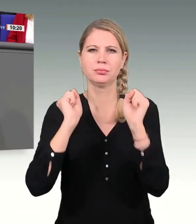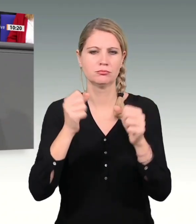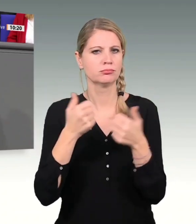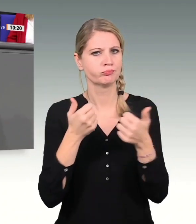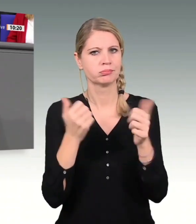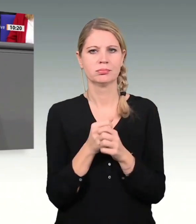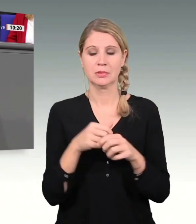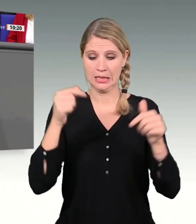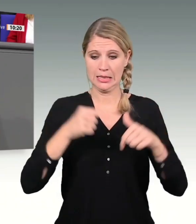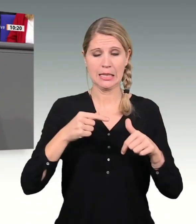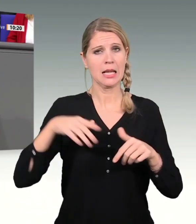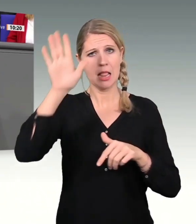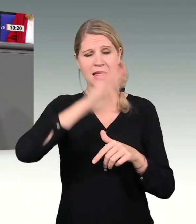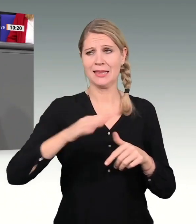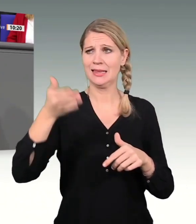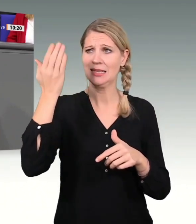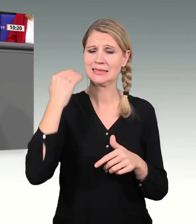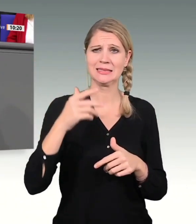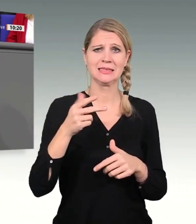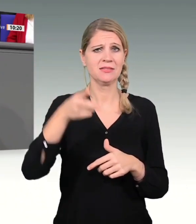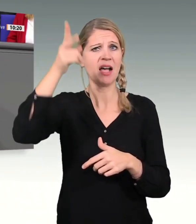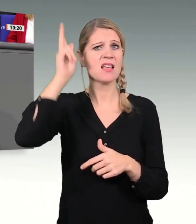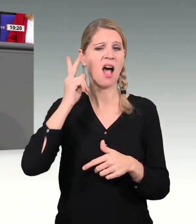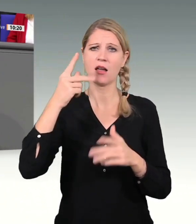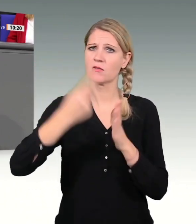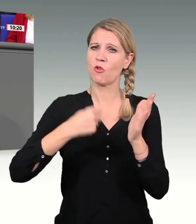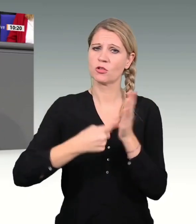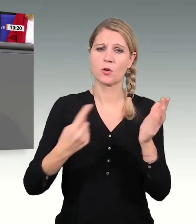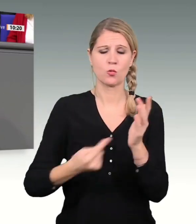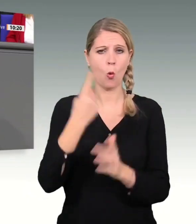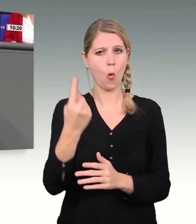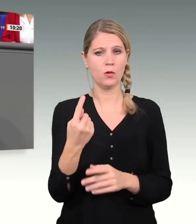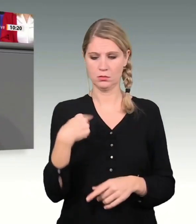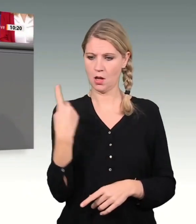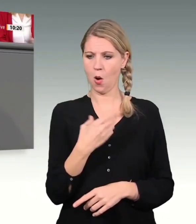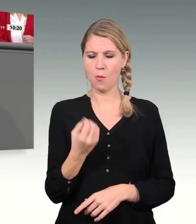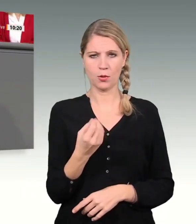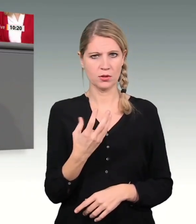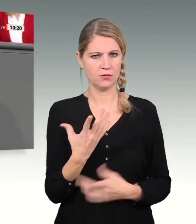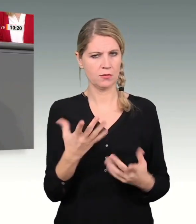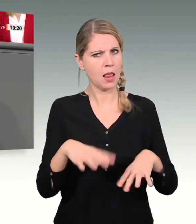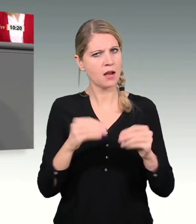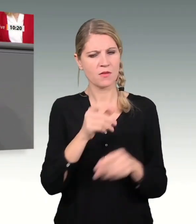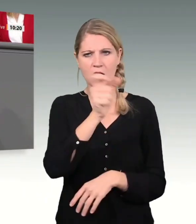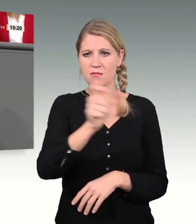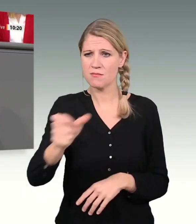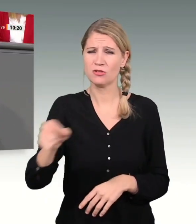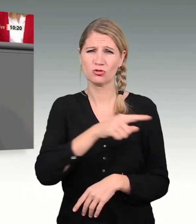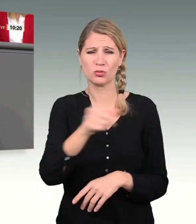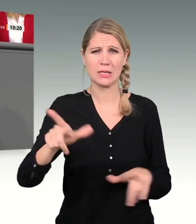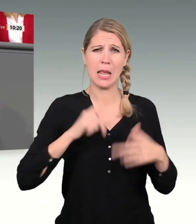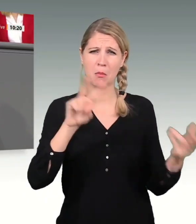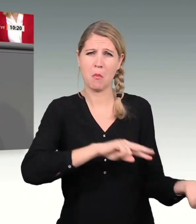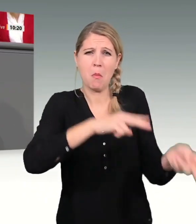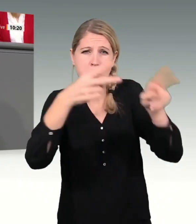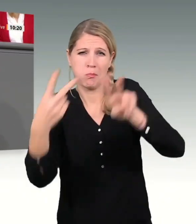gefordert in den letzten zwei Jahren. Und wir waren auch produktiv. Und ich werde Ihnen auch sagen, warum. Fangen wir bei den Menschen an. Die mussten ihr Leben ändern und sie